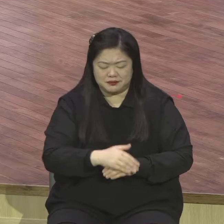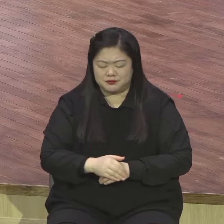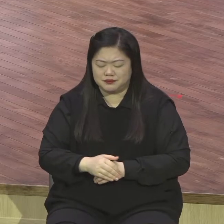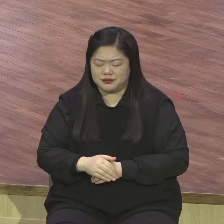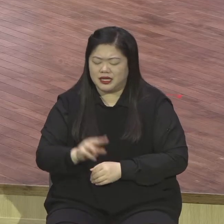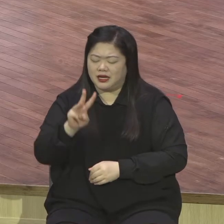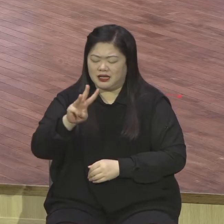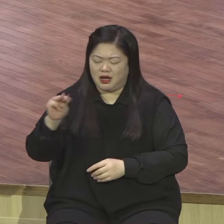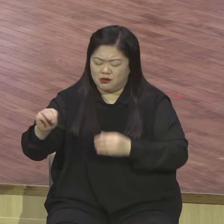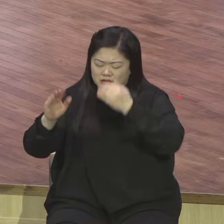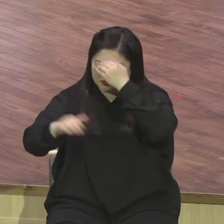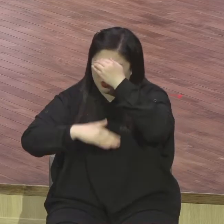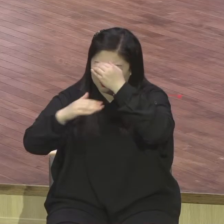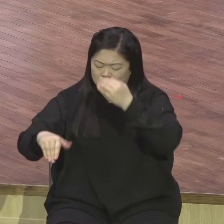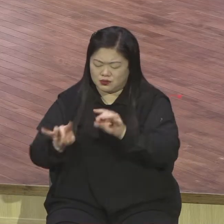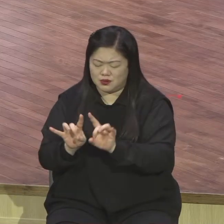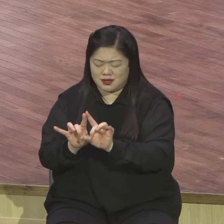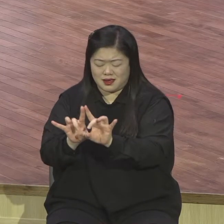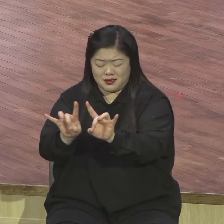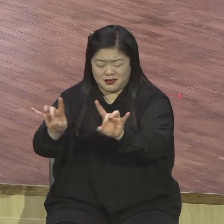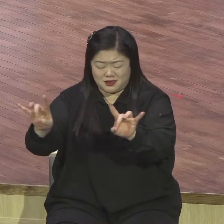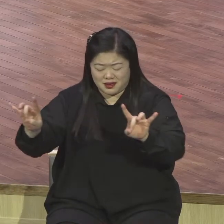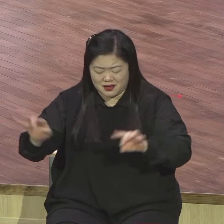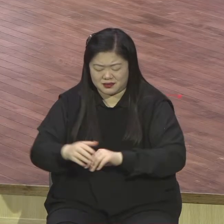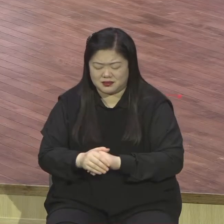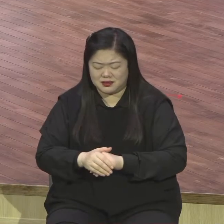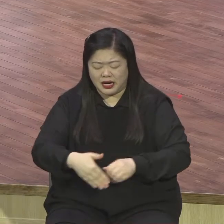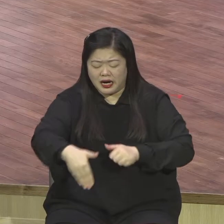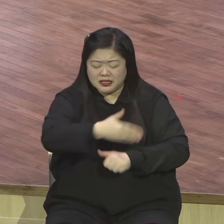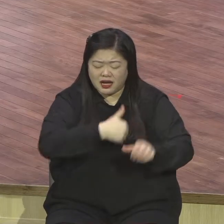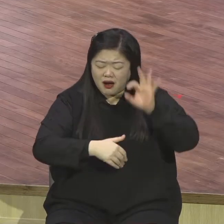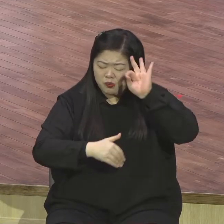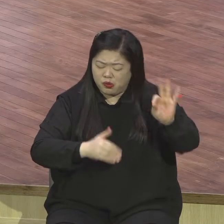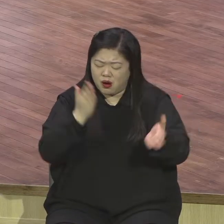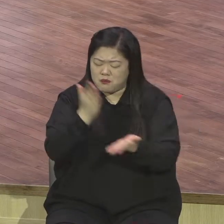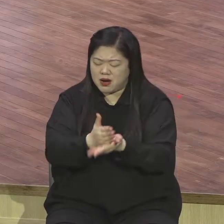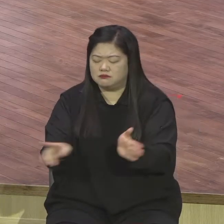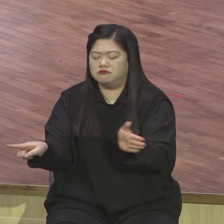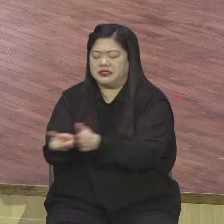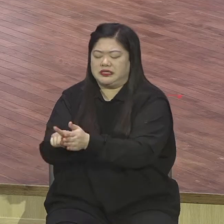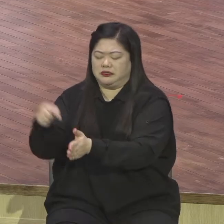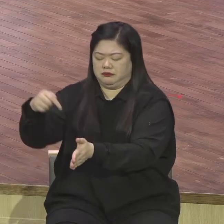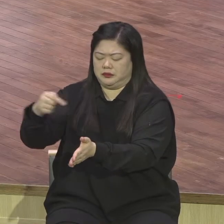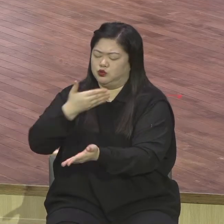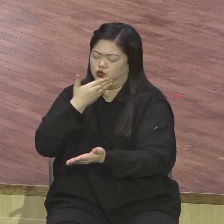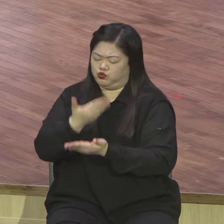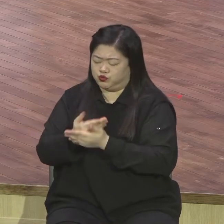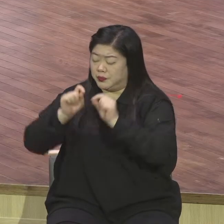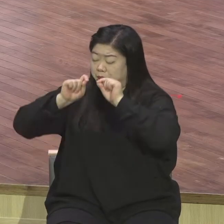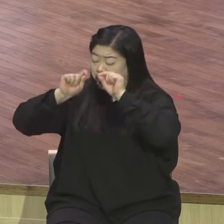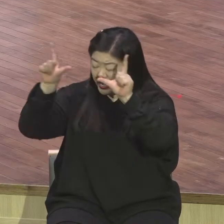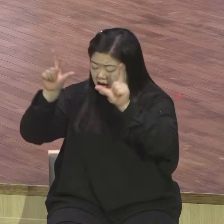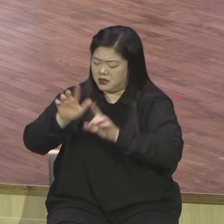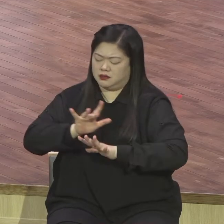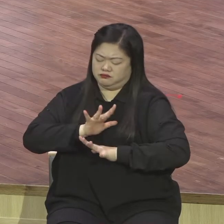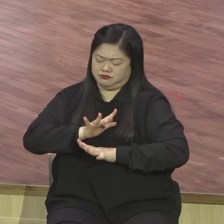우리가 중요한 것은 믿음이 중요한 사실을 기억하고 두려움에서 벗어나게 하야 주옵사사 날마다 with